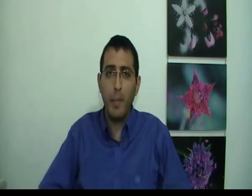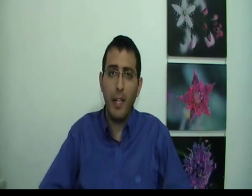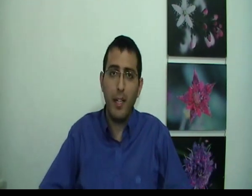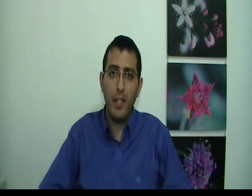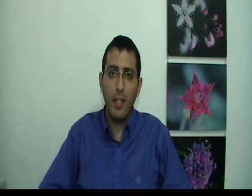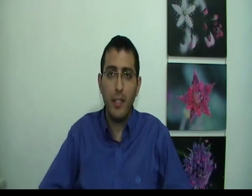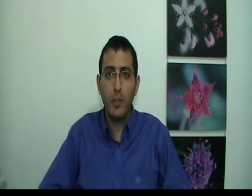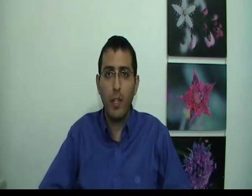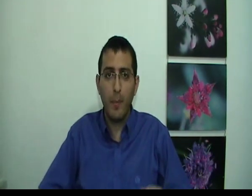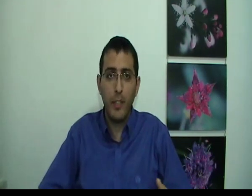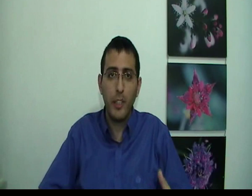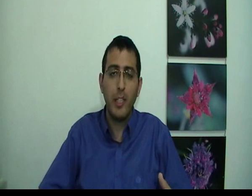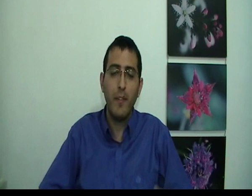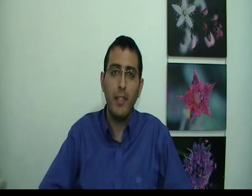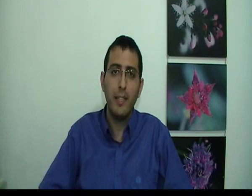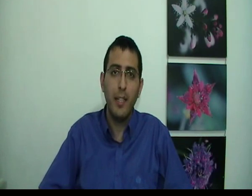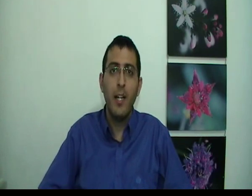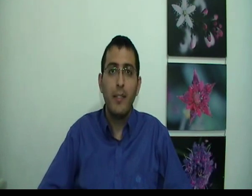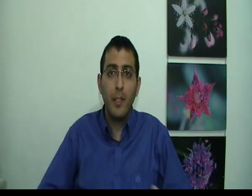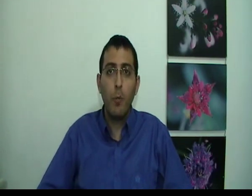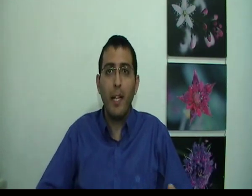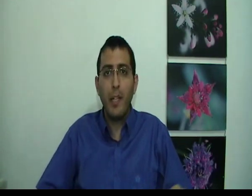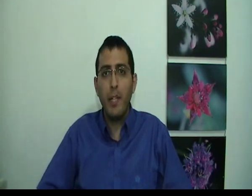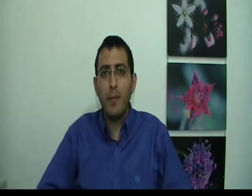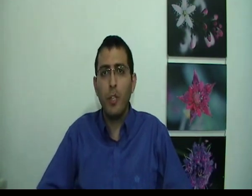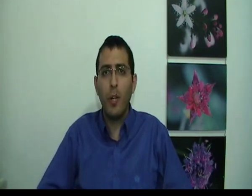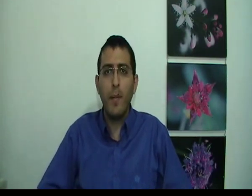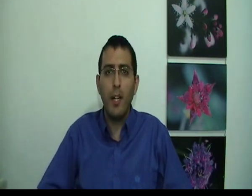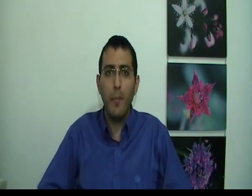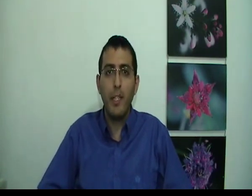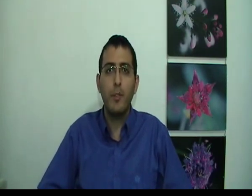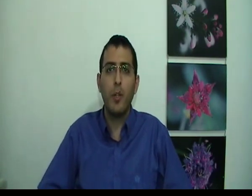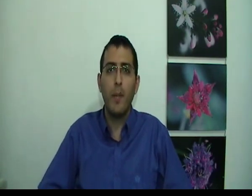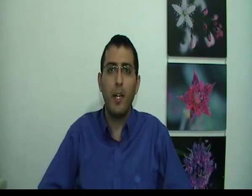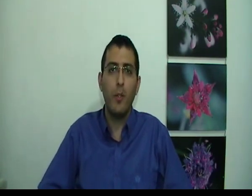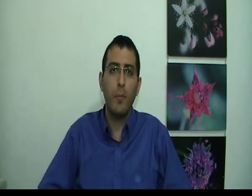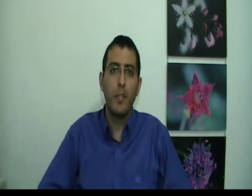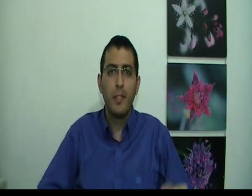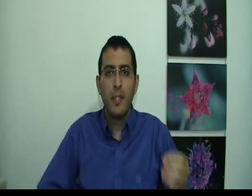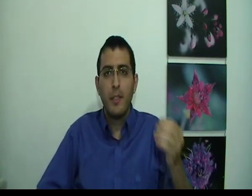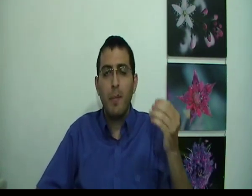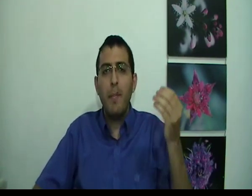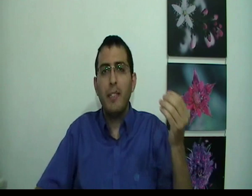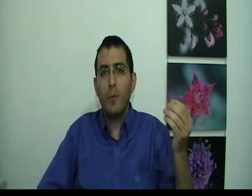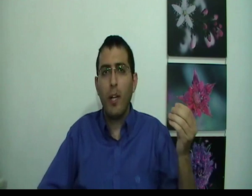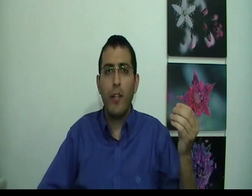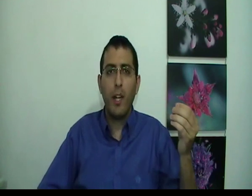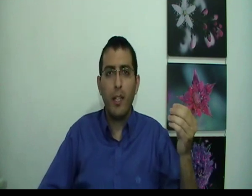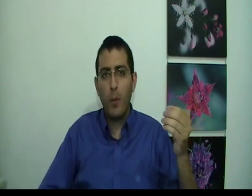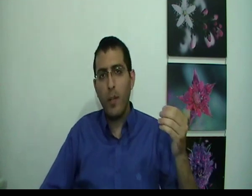בצורך המחשה של הדבר הזה זה לדוגמה נגיד בן אדם שחולם חלום בן אדם שחולם חלום מה בעצם קורה כאשר אדם חולם